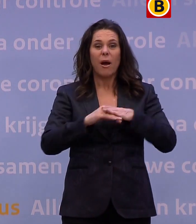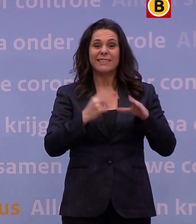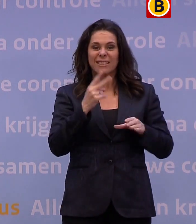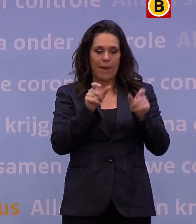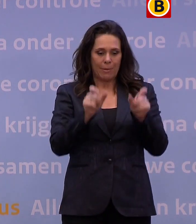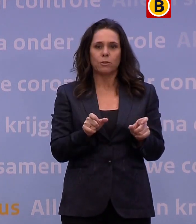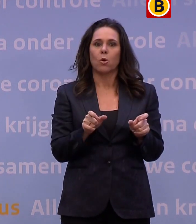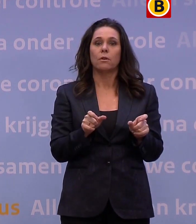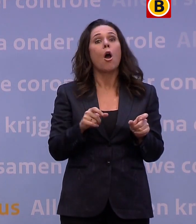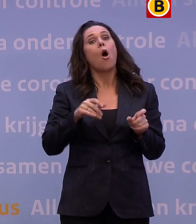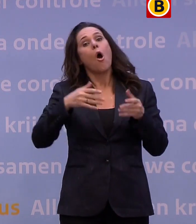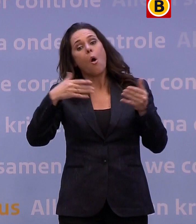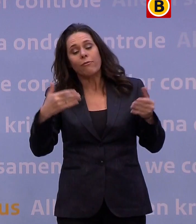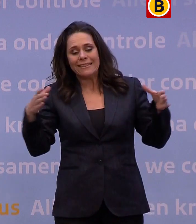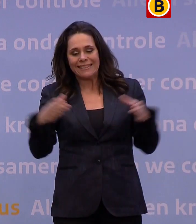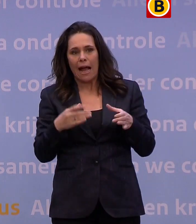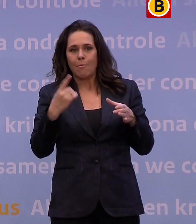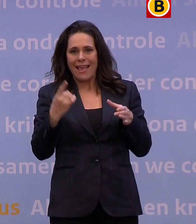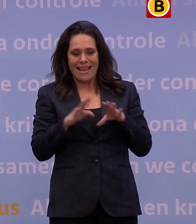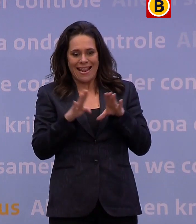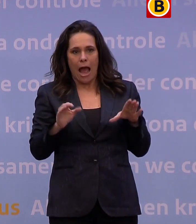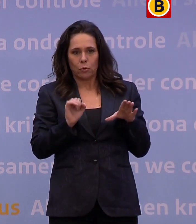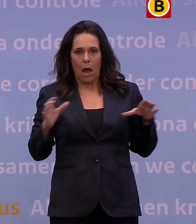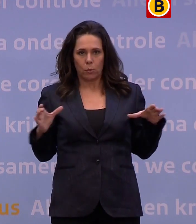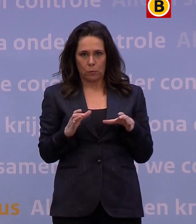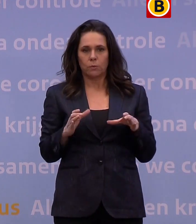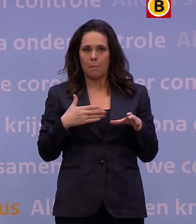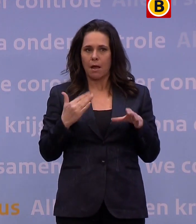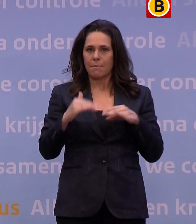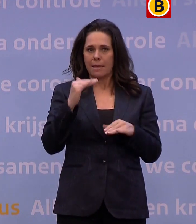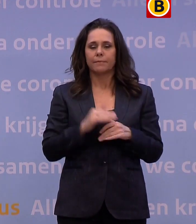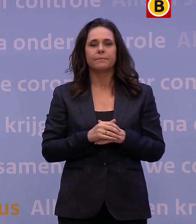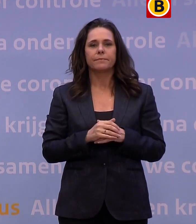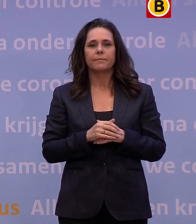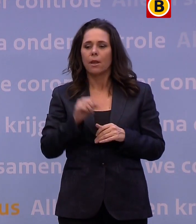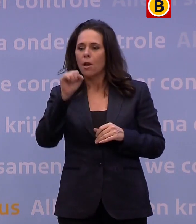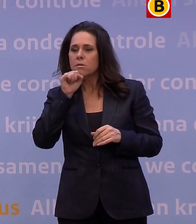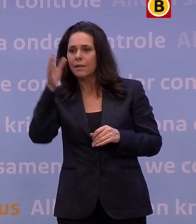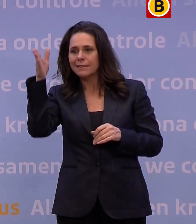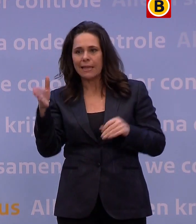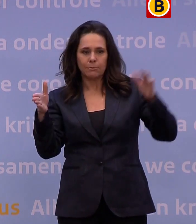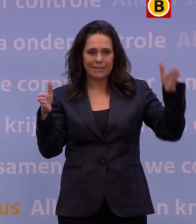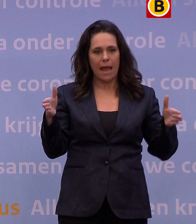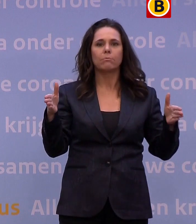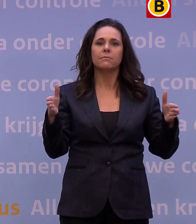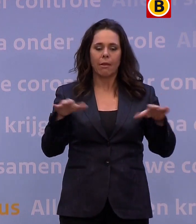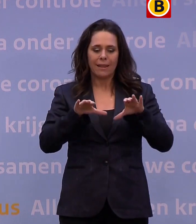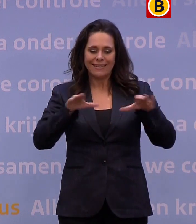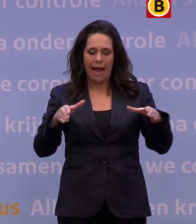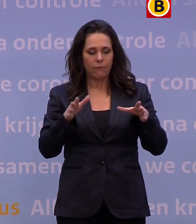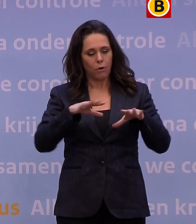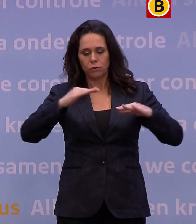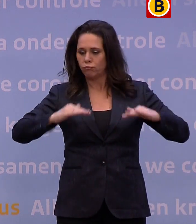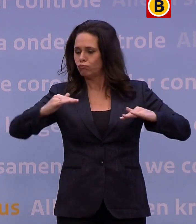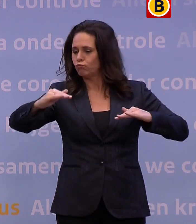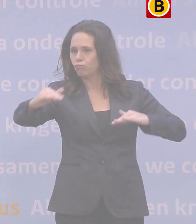behalve als zij samen een huishouden vormen. Met kuchtschermen mogen de tafels ook op minder dan anderhalve